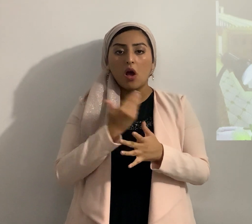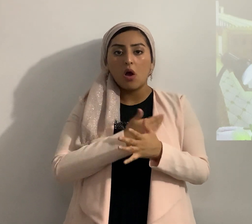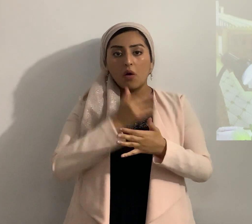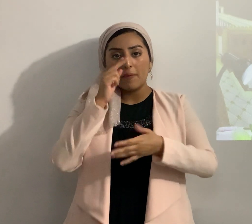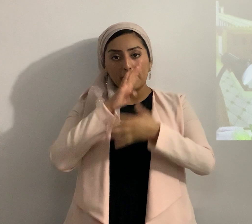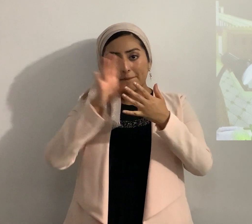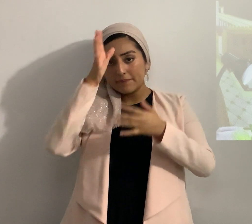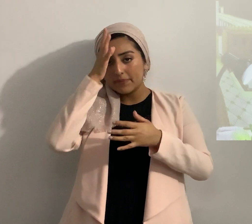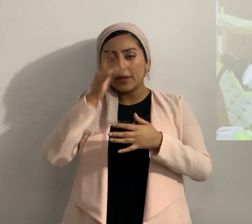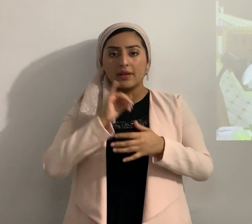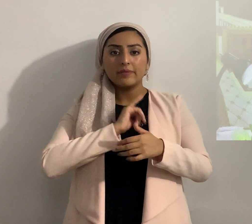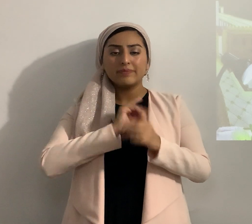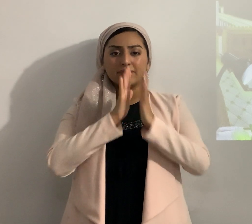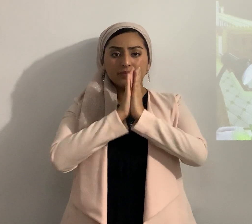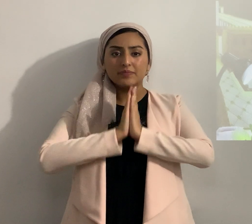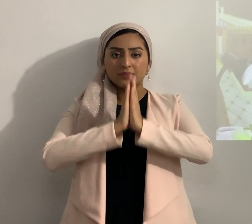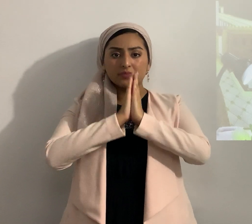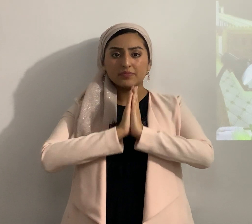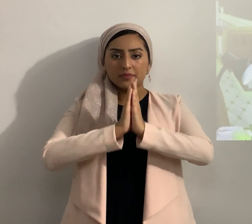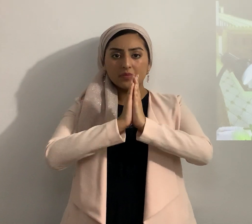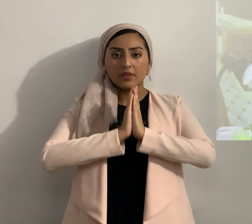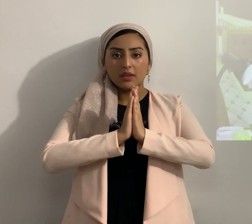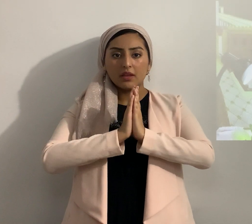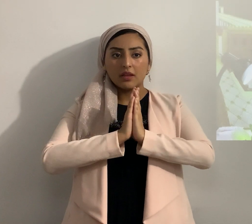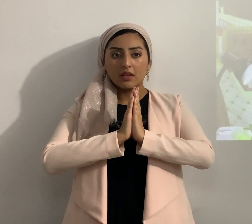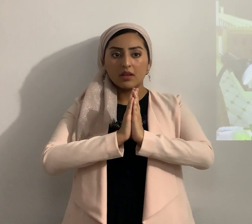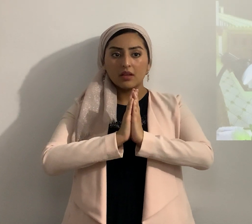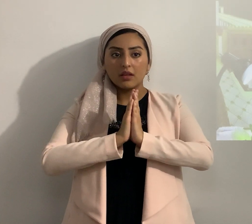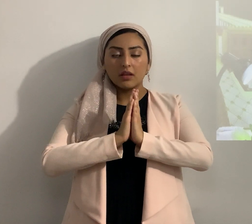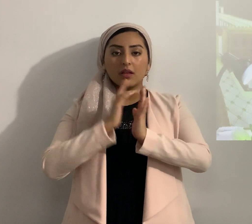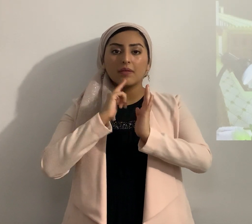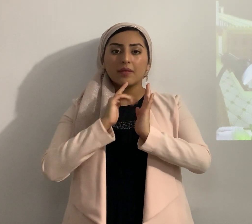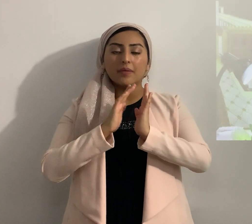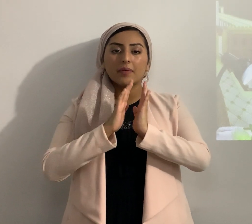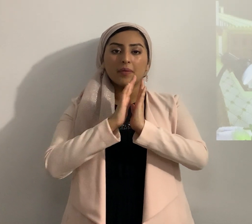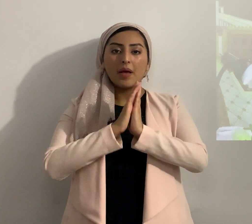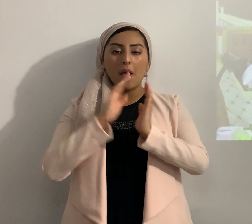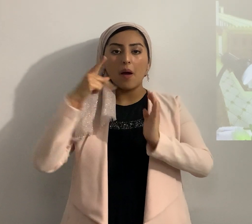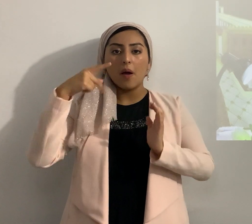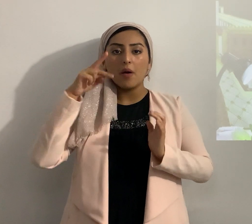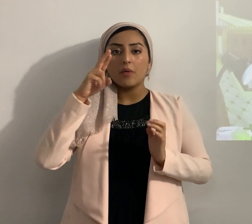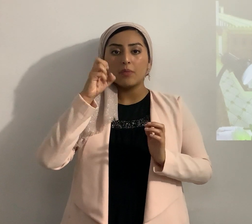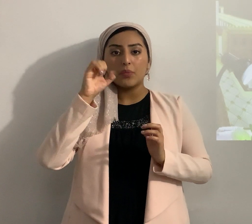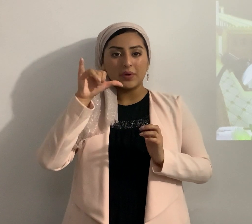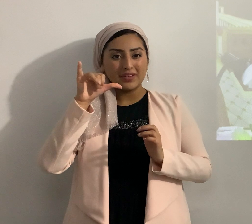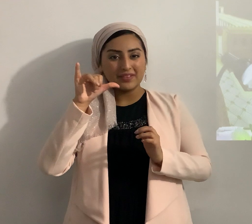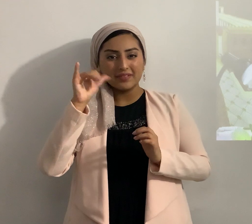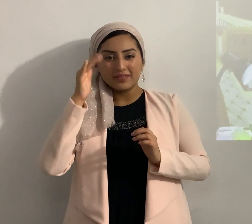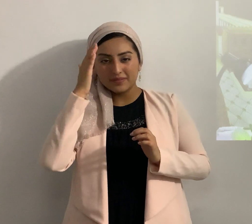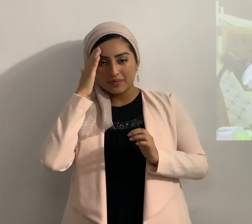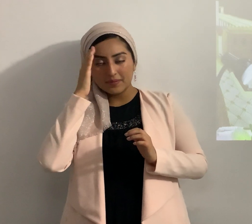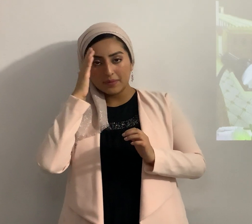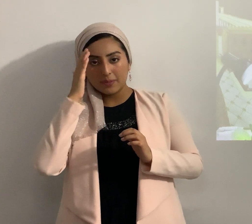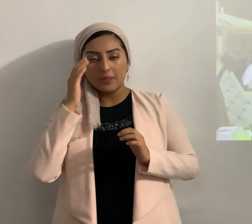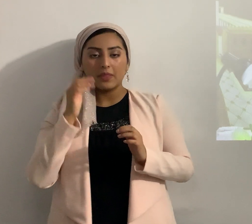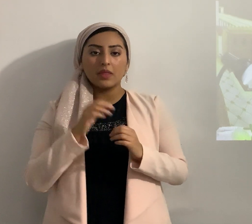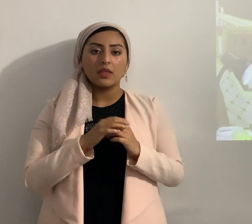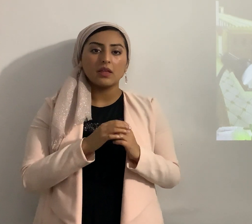yo lo rezo lo oro bueno es que rezar no es una palabra mala quiere decirte recitar pero recitar es